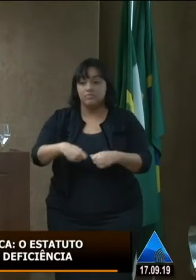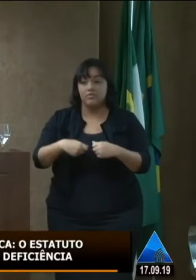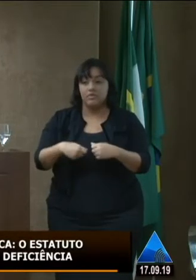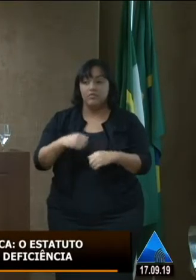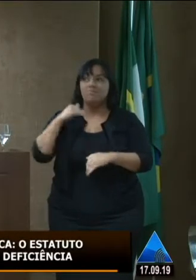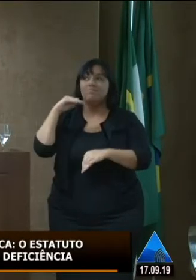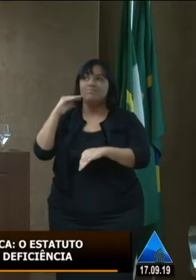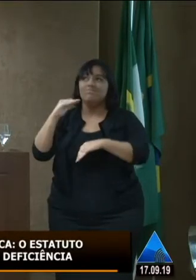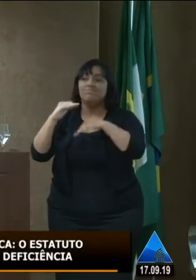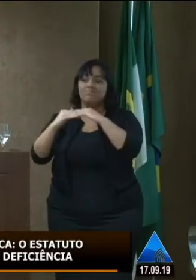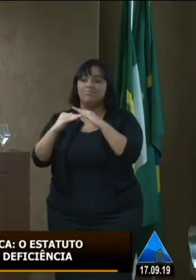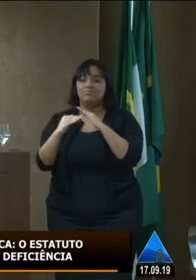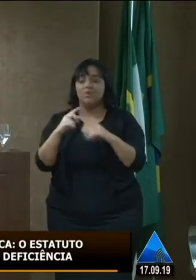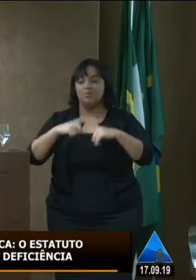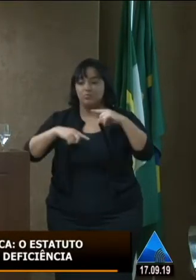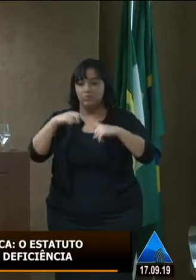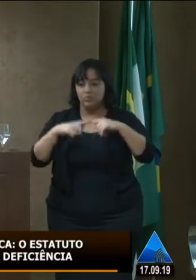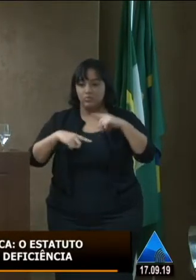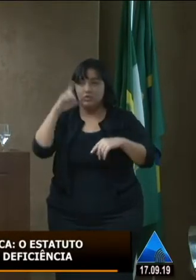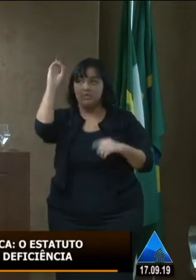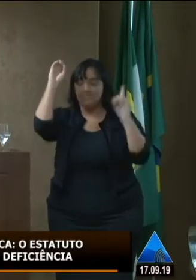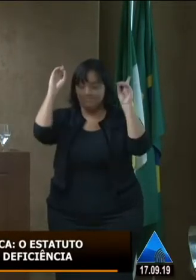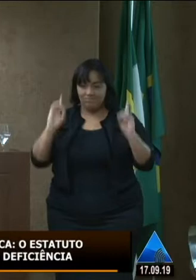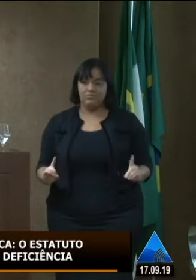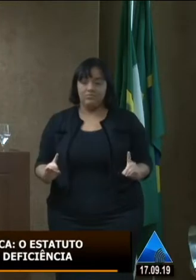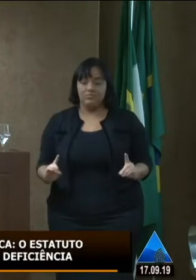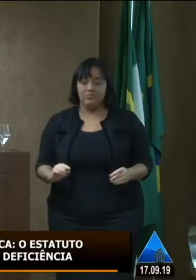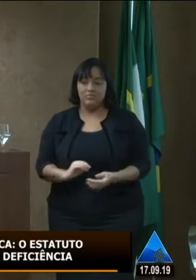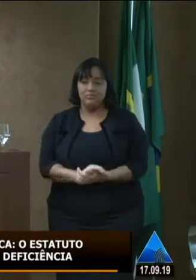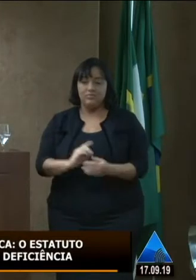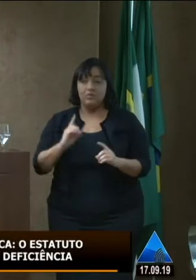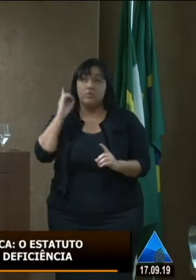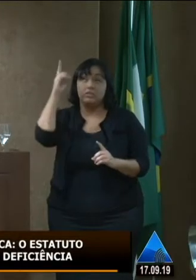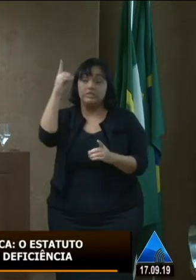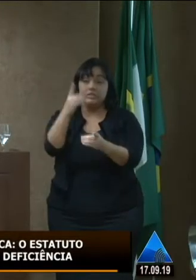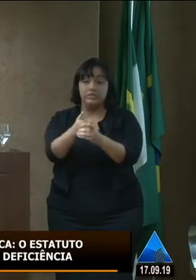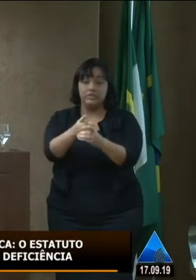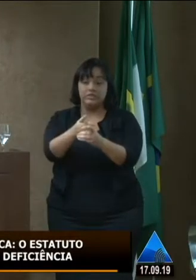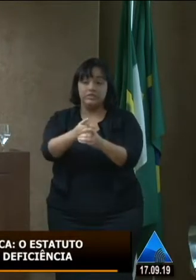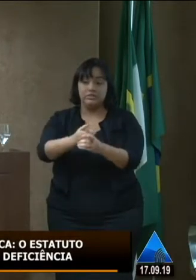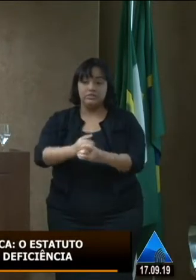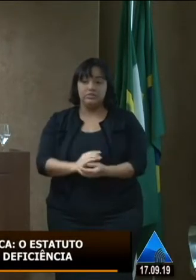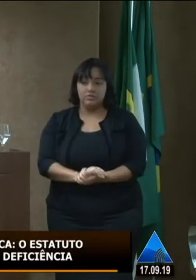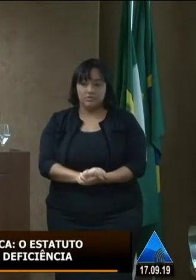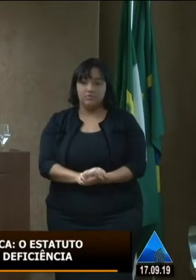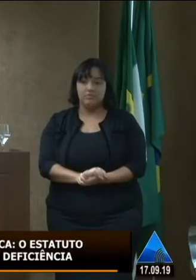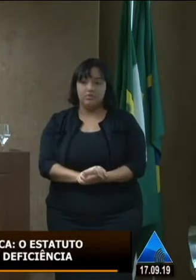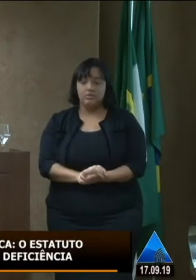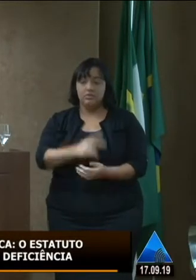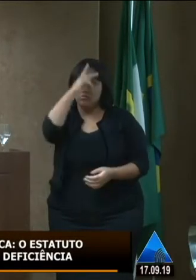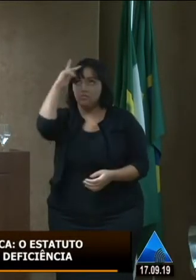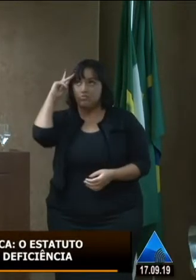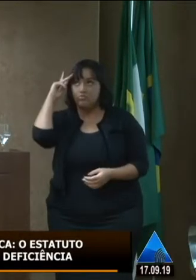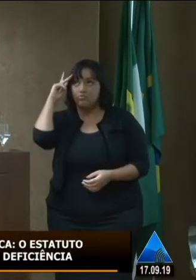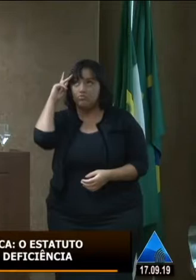uma política pública no Rio Grande do Norte que alcançasse aos segmentos mais vulnerabilizados